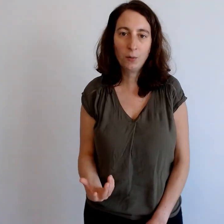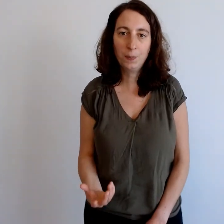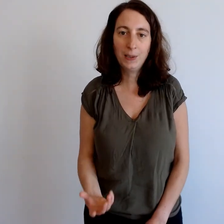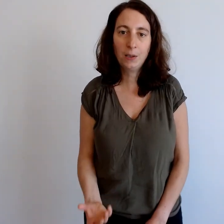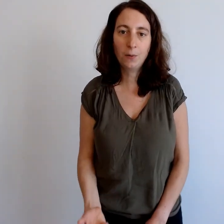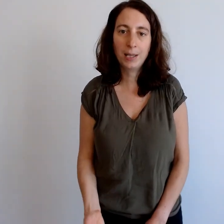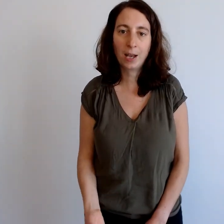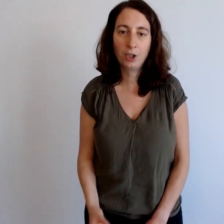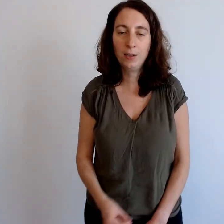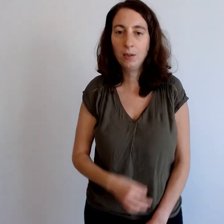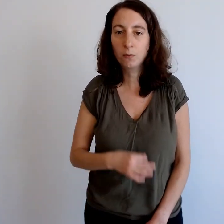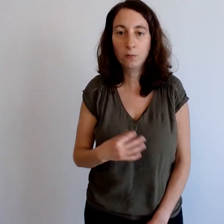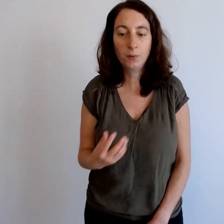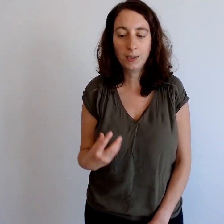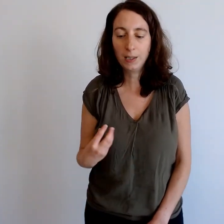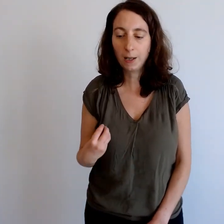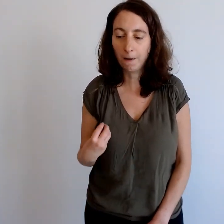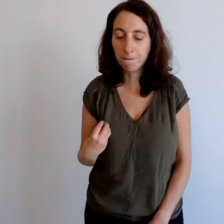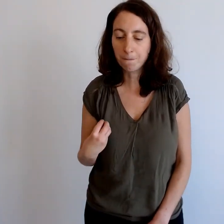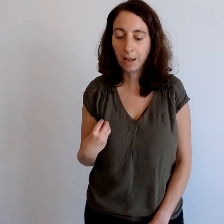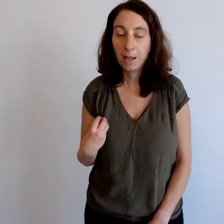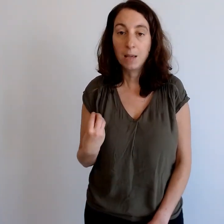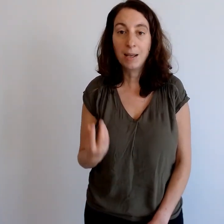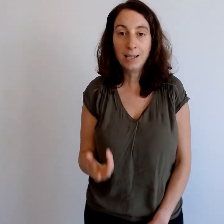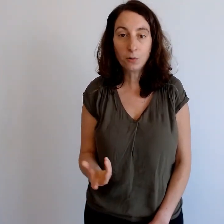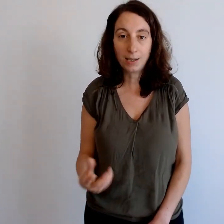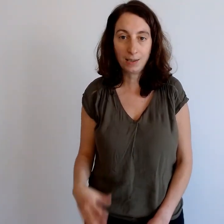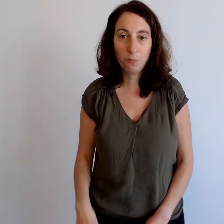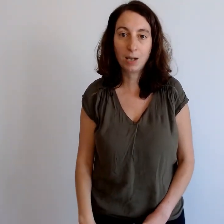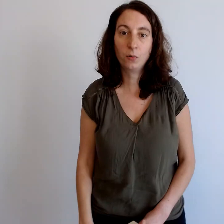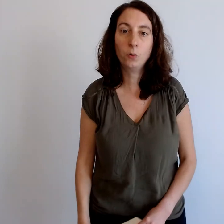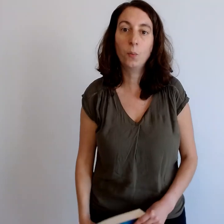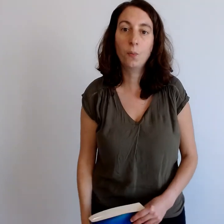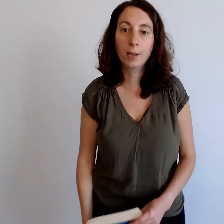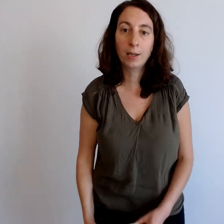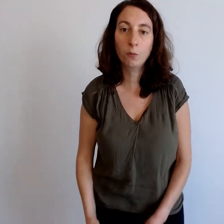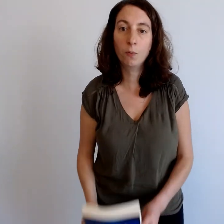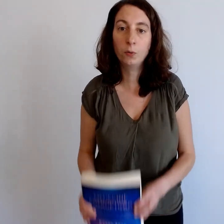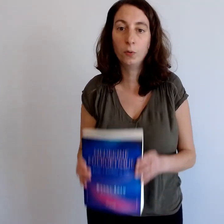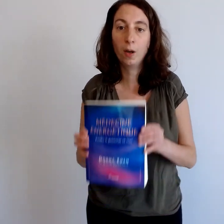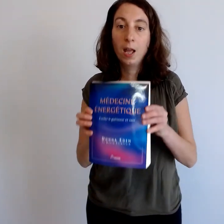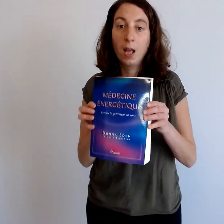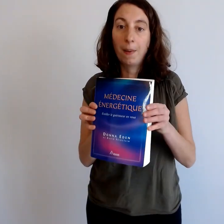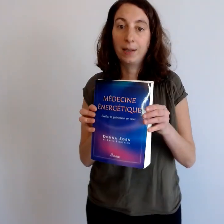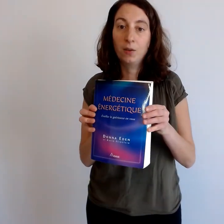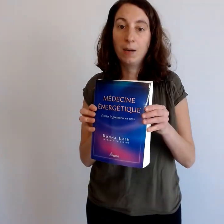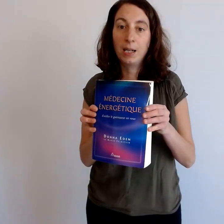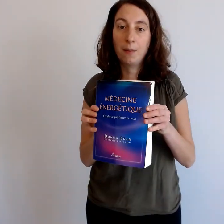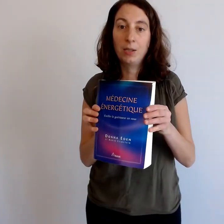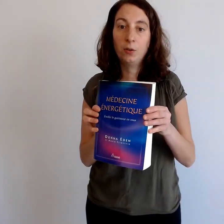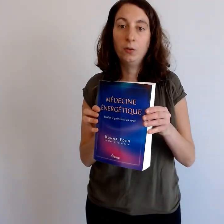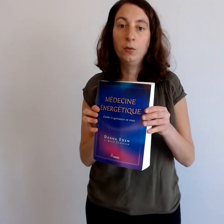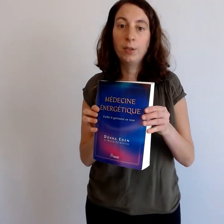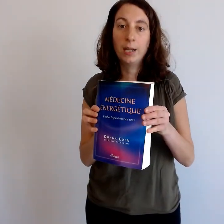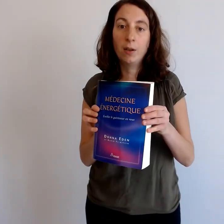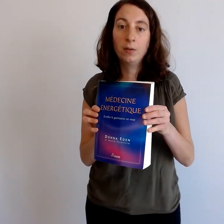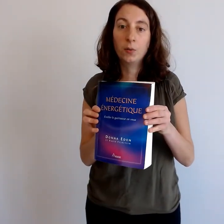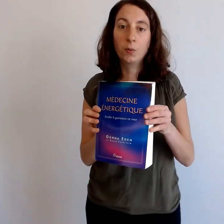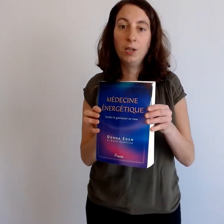psychoénergétique, donc tout ce qui est basé sur la stimulation de points d'acupuncture. Par exemple, avec la méthode de Donna Hedden dans son livre